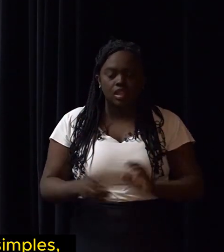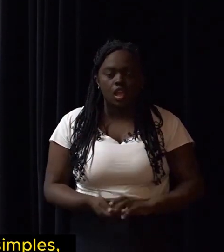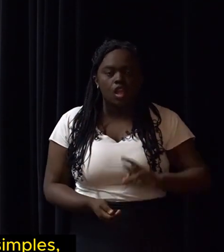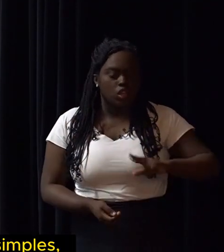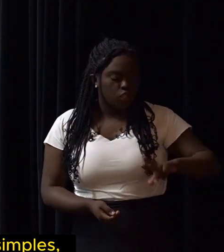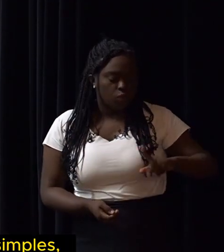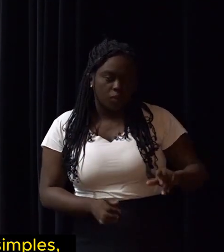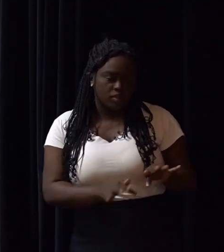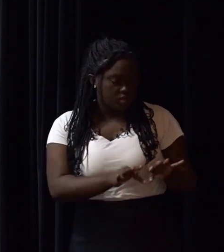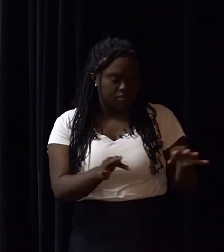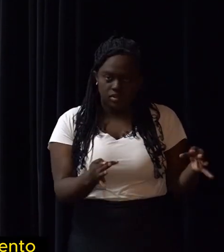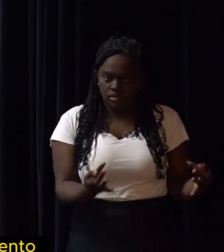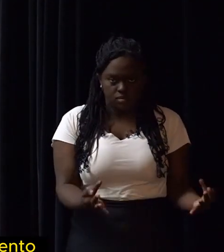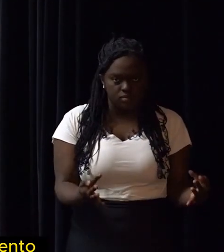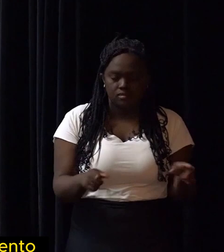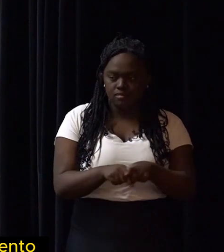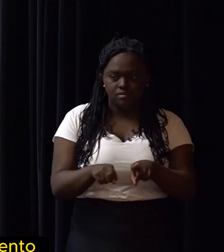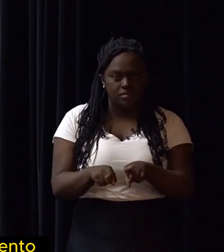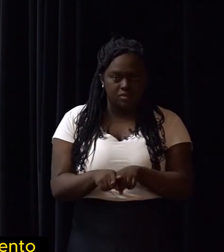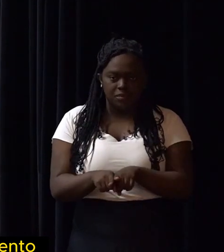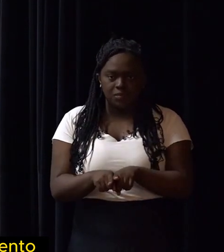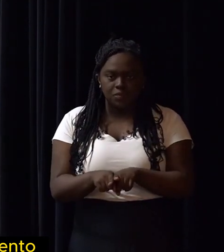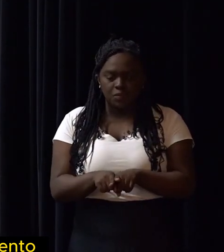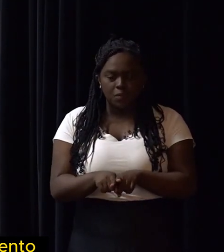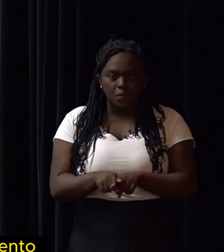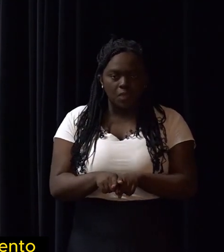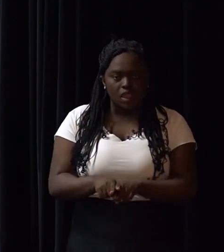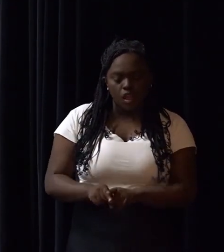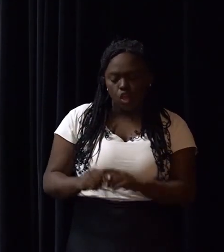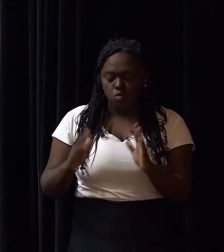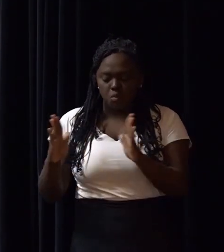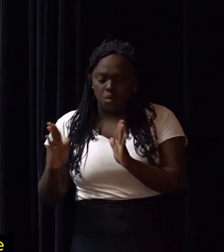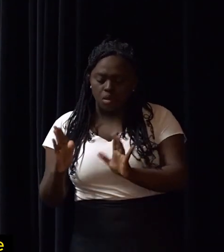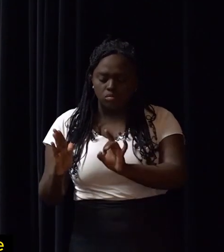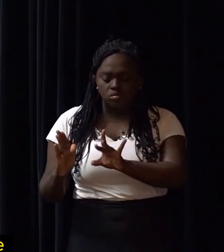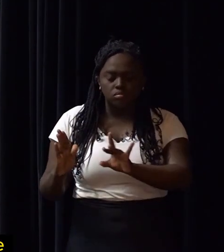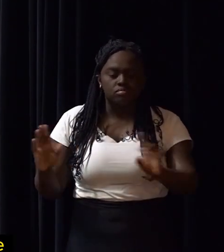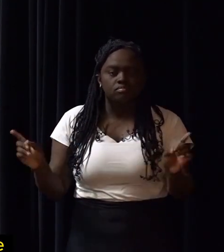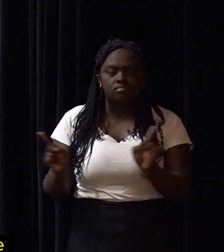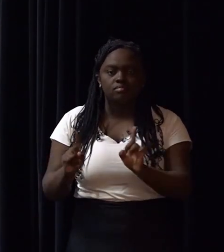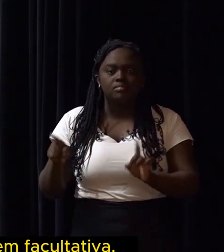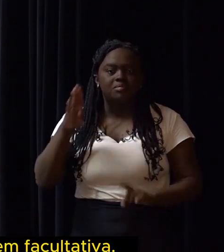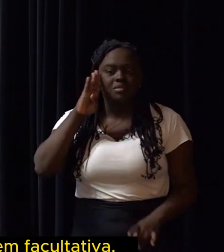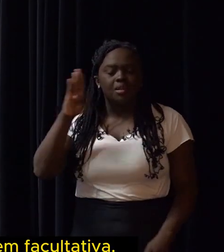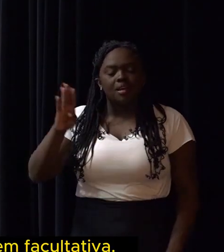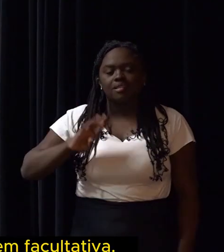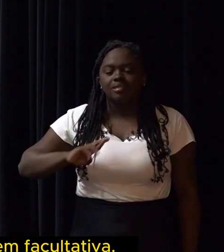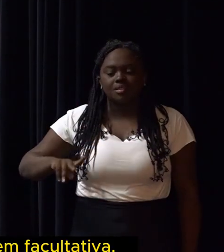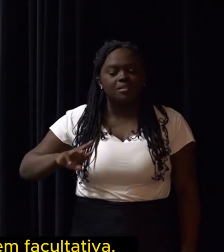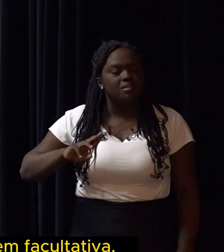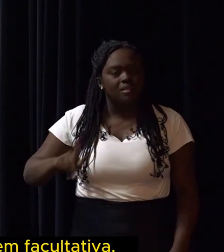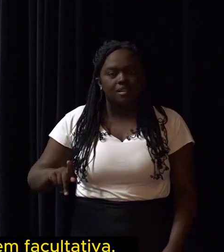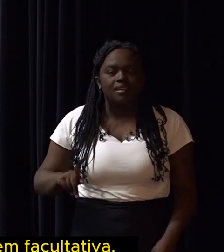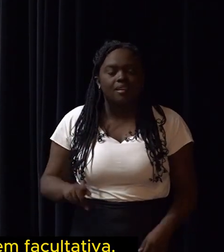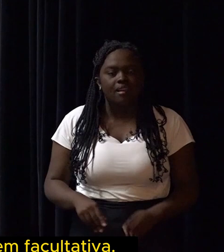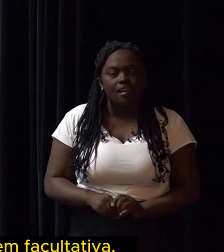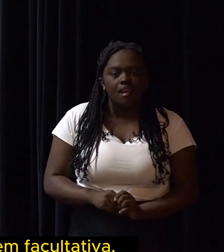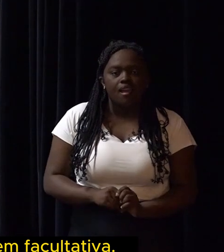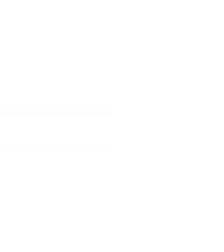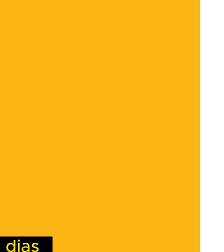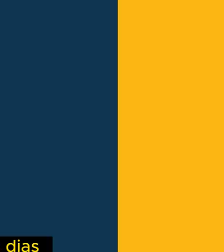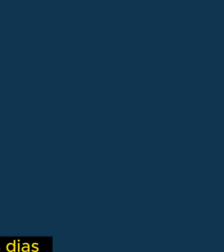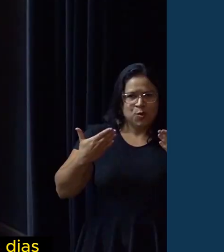nem tarefa simples, nem tarefa de momento e, principalmente, não é tarefa desnecessária nem